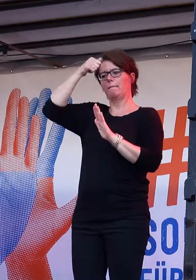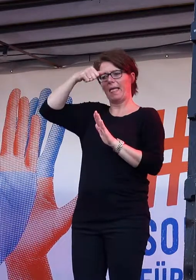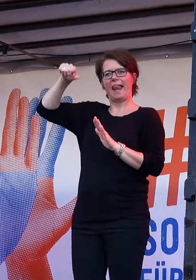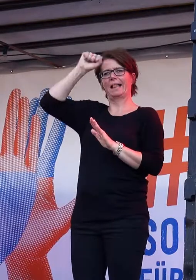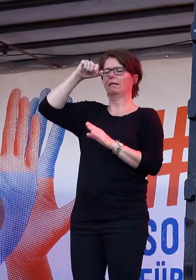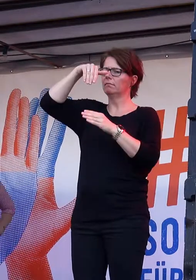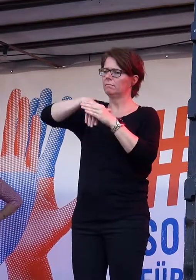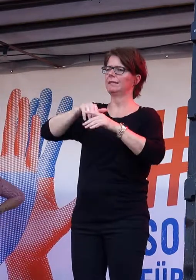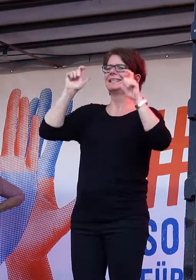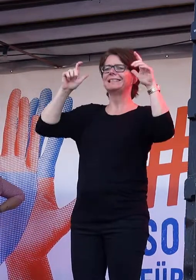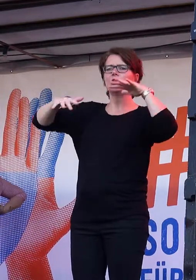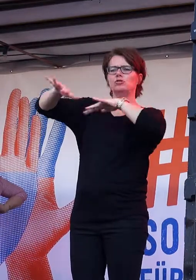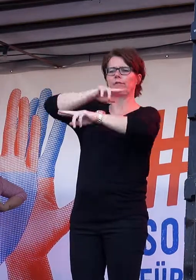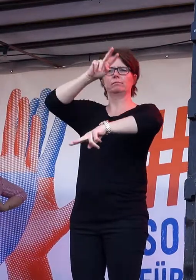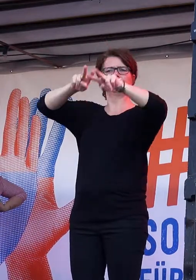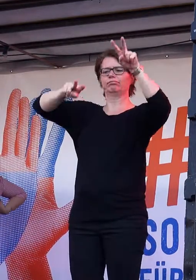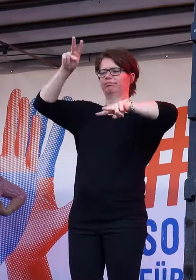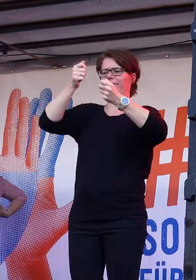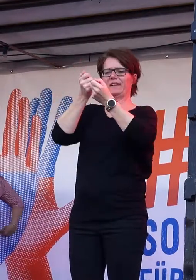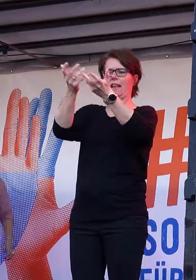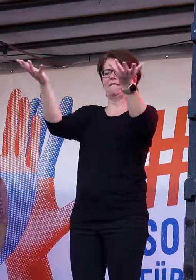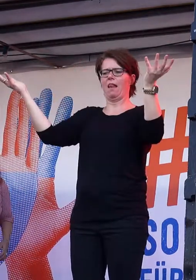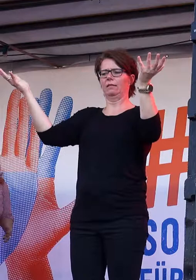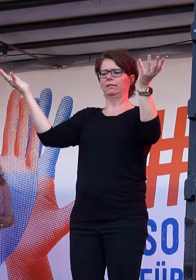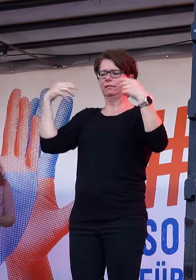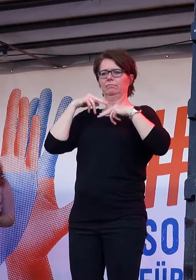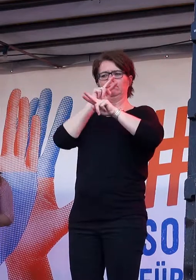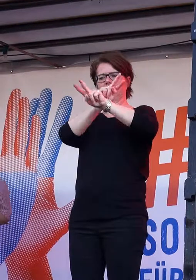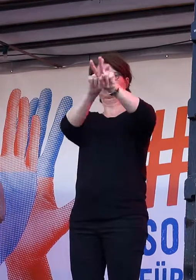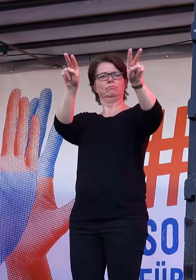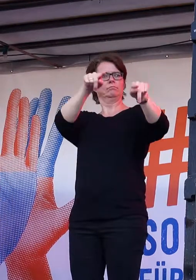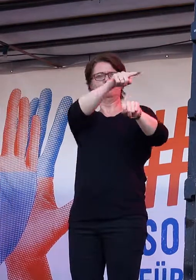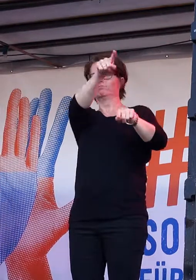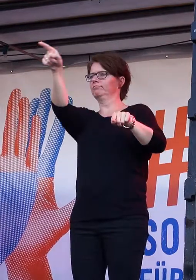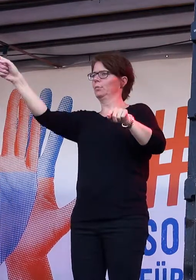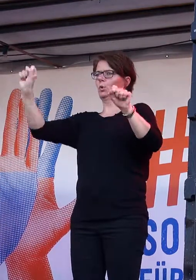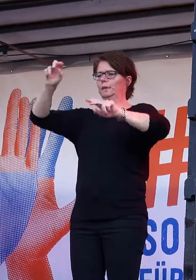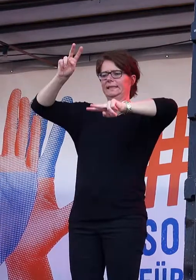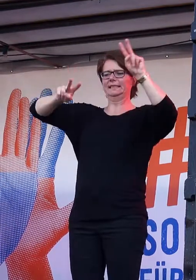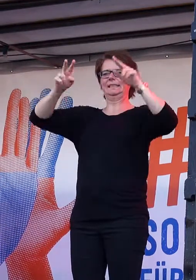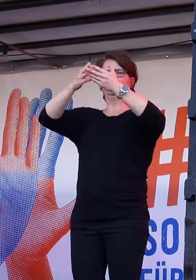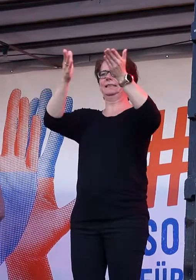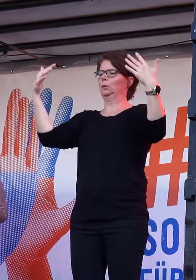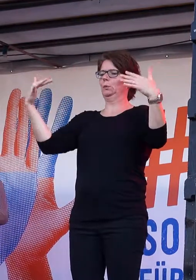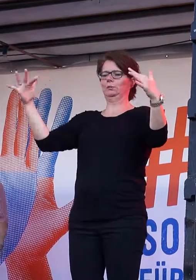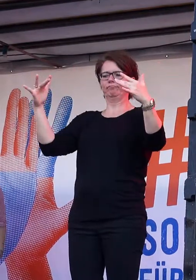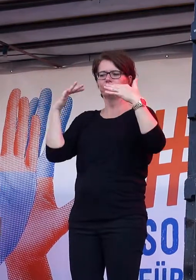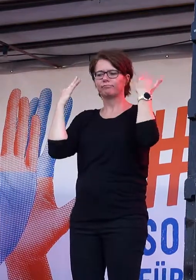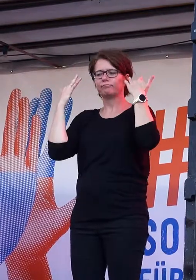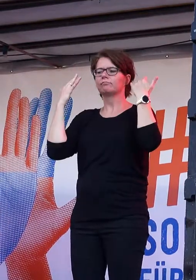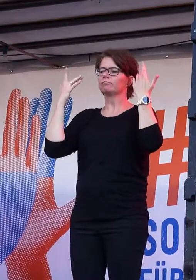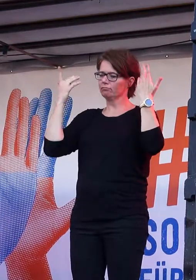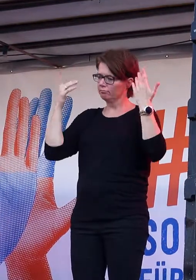oben aus kann man das hervorragend sehen. Wir respektieren einander. Wir brauchen einander. Ja, wir